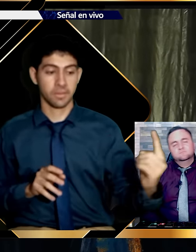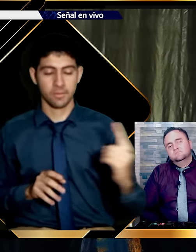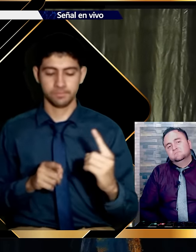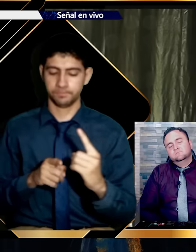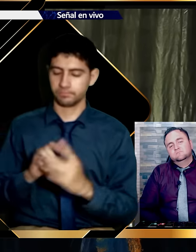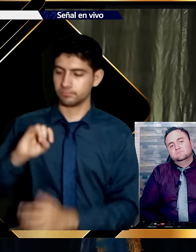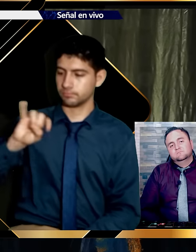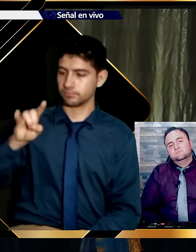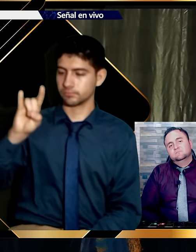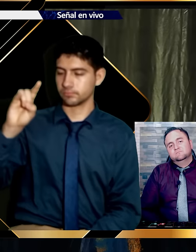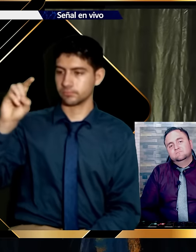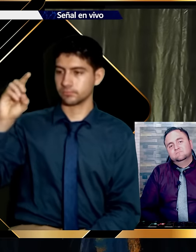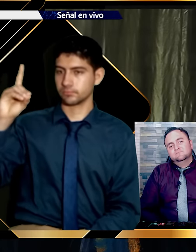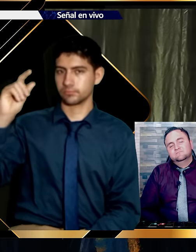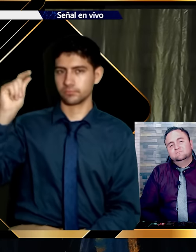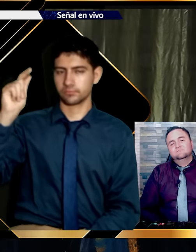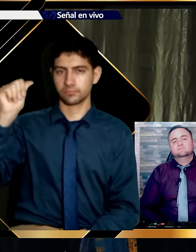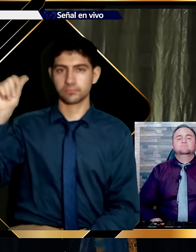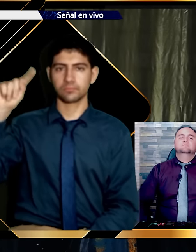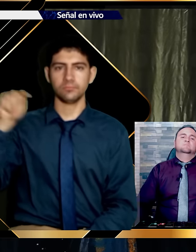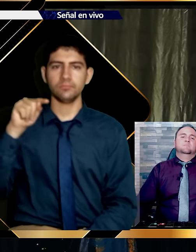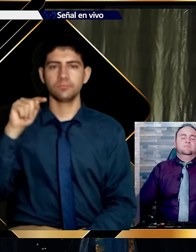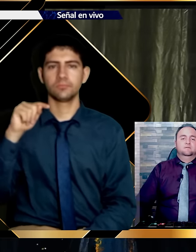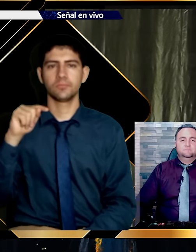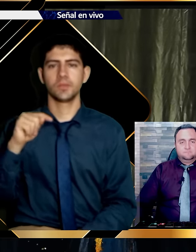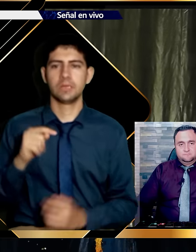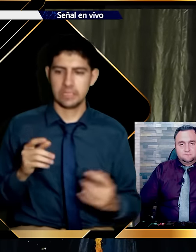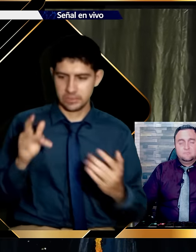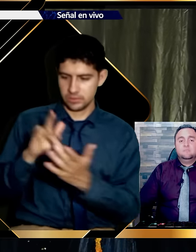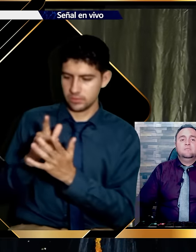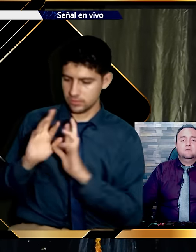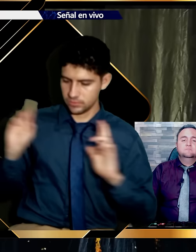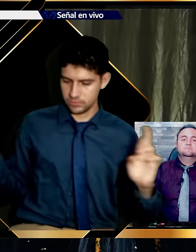Judas llegó con la credencial que decía. Amigo de Jesús.